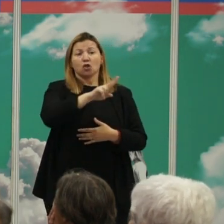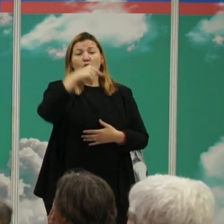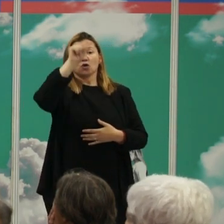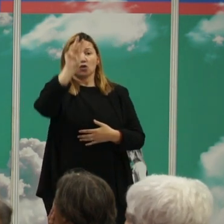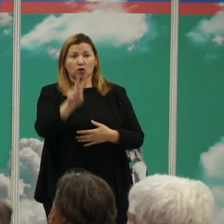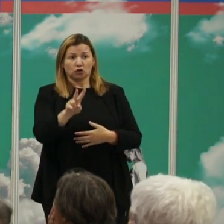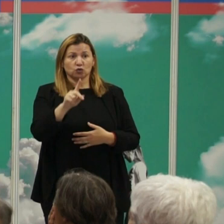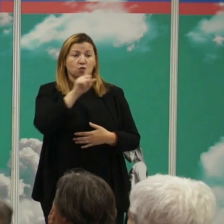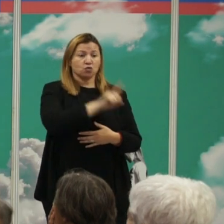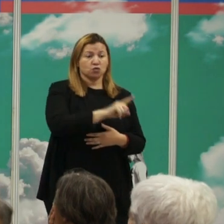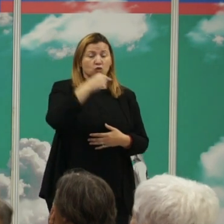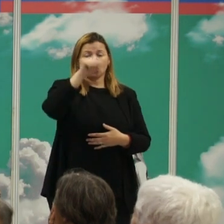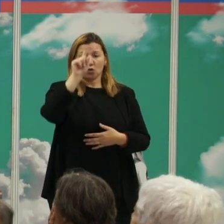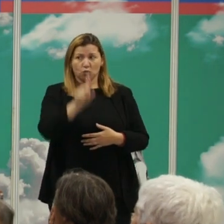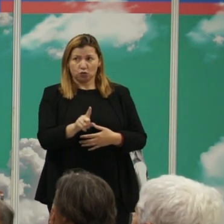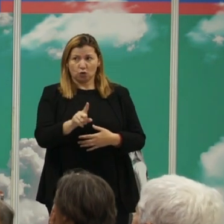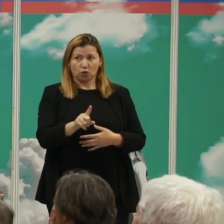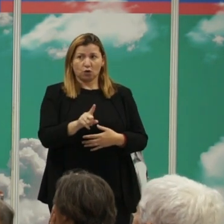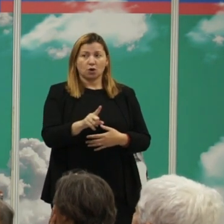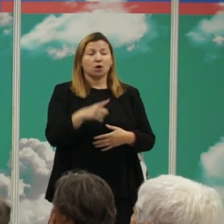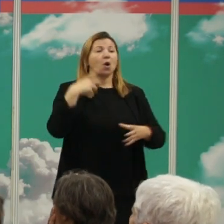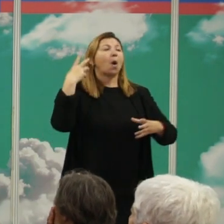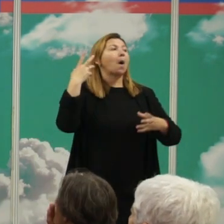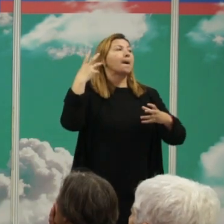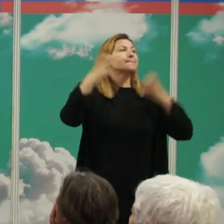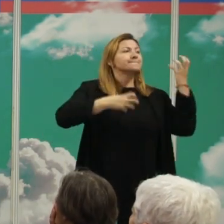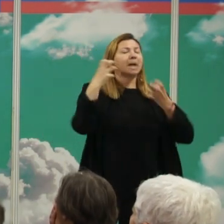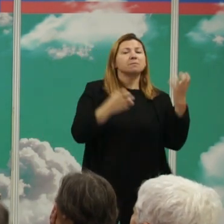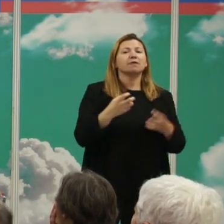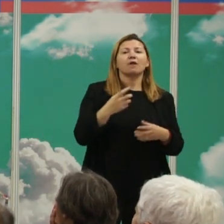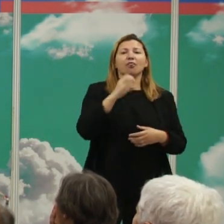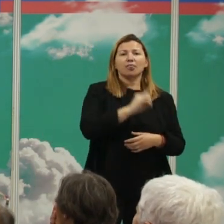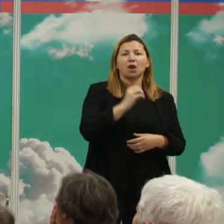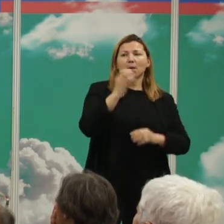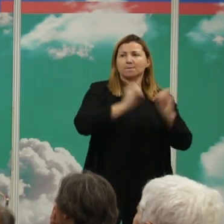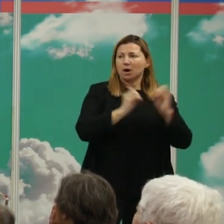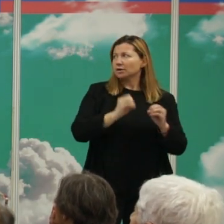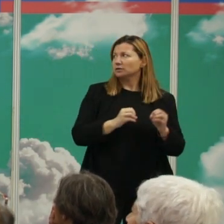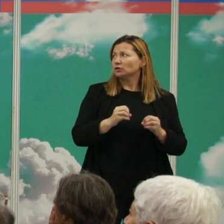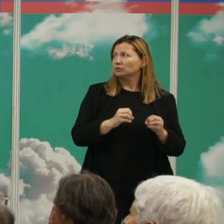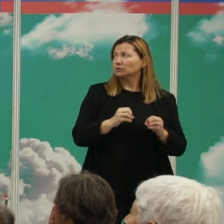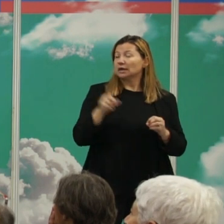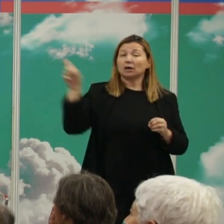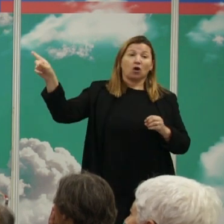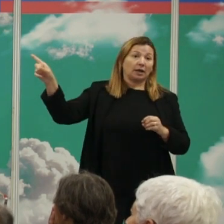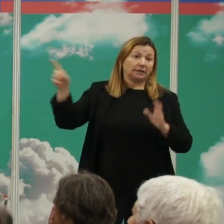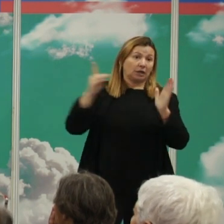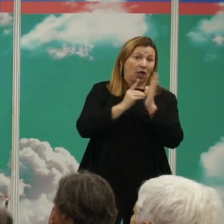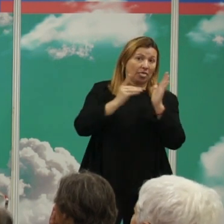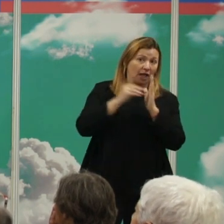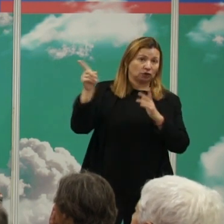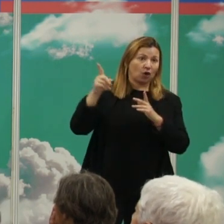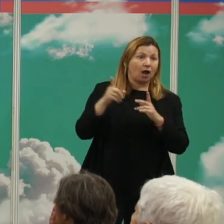1,1 y para los mamíferos 0,3% es decir que la violencia ha ido según esta inferencia